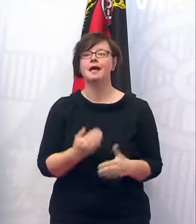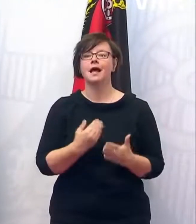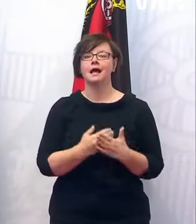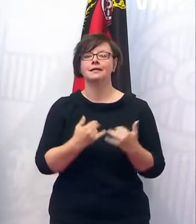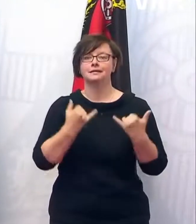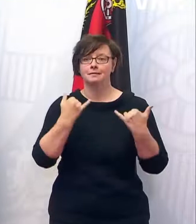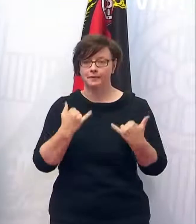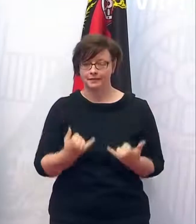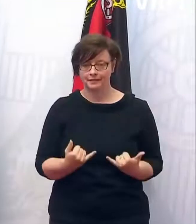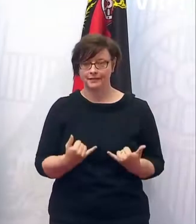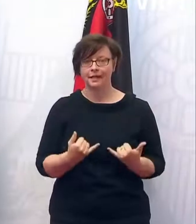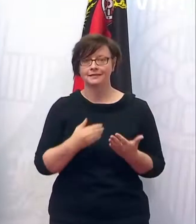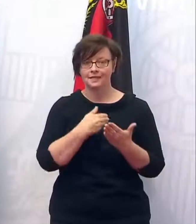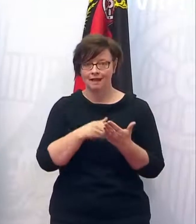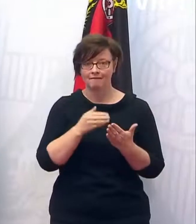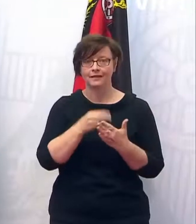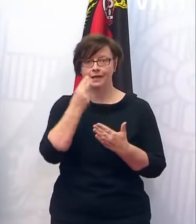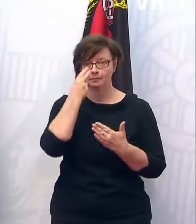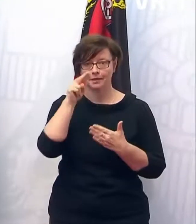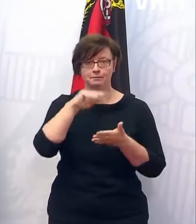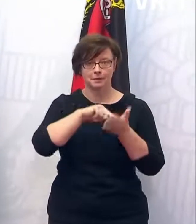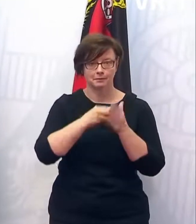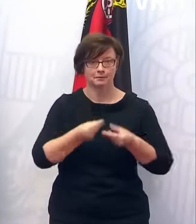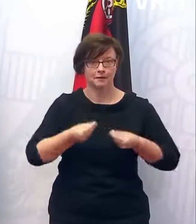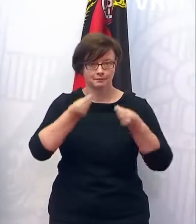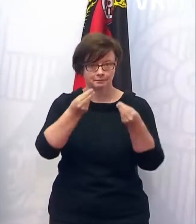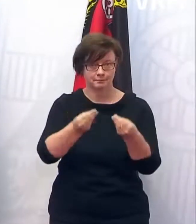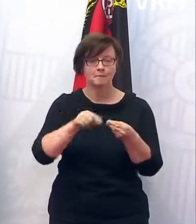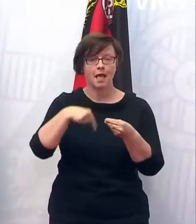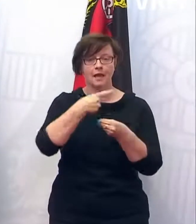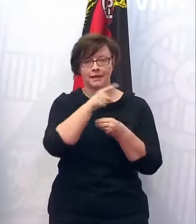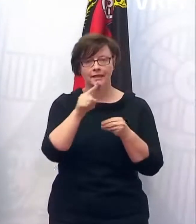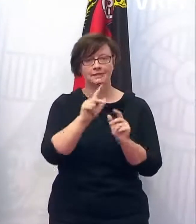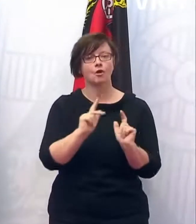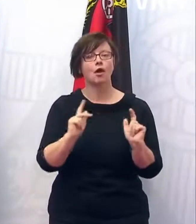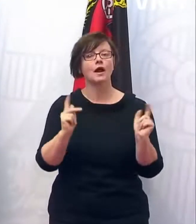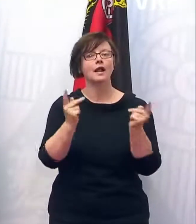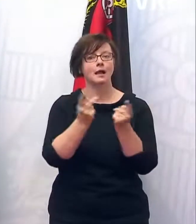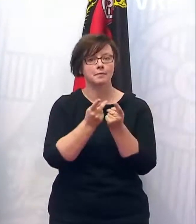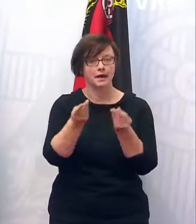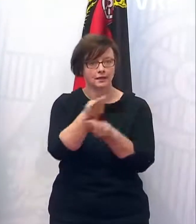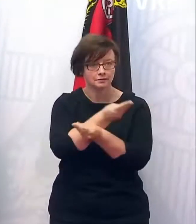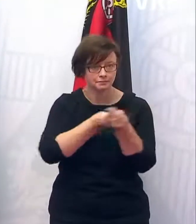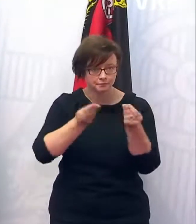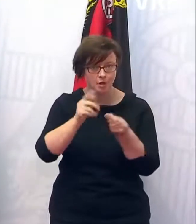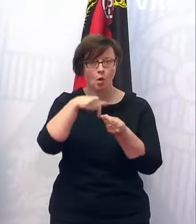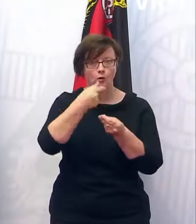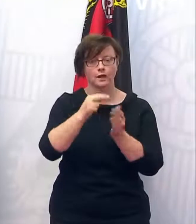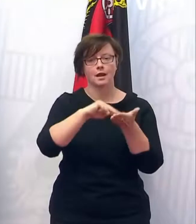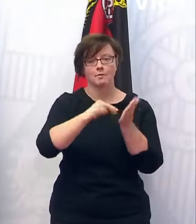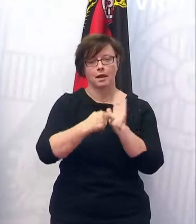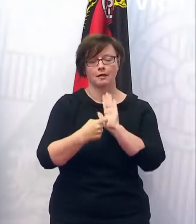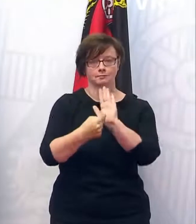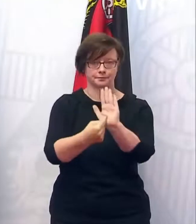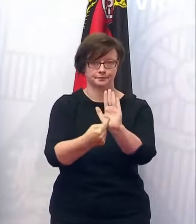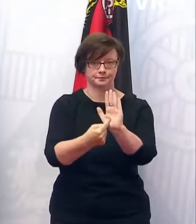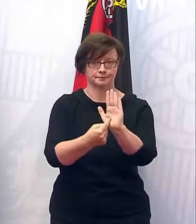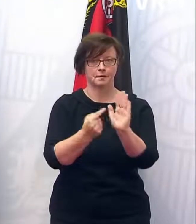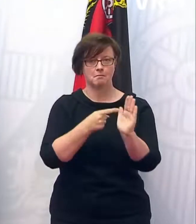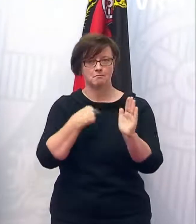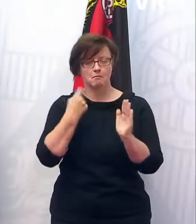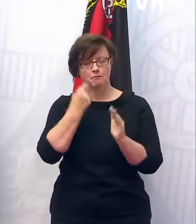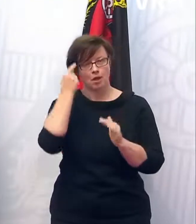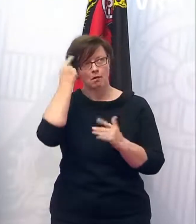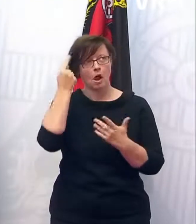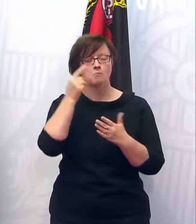einen weiteren Perspektivplan vorlegen. Wir werden uns damit nächste Woche im Kabinett beschäftigen und ihn dann auch vorstellen. Uns schwebt vor, dass